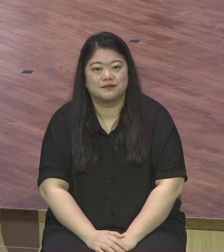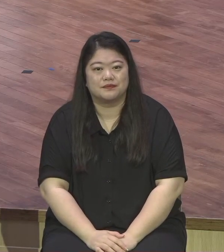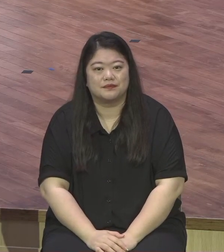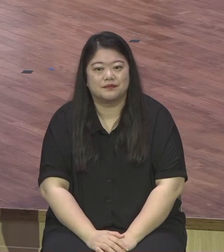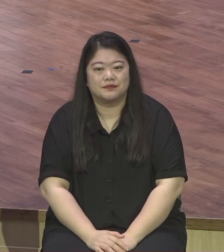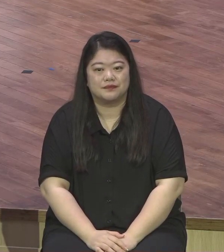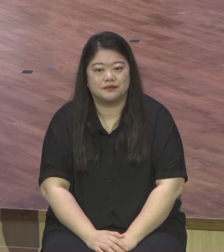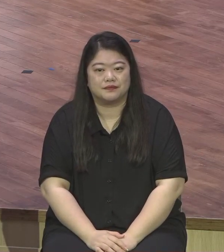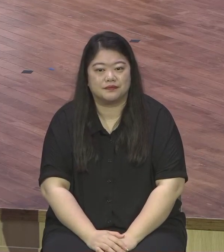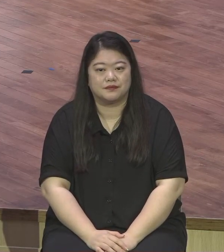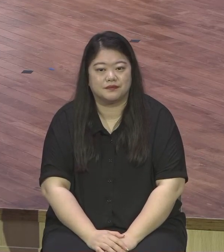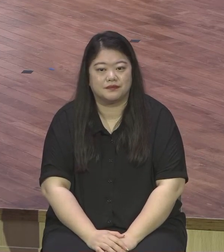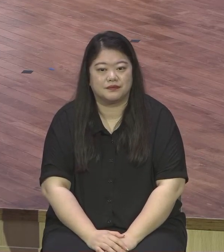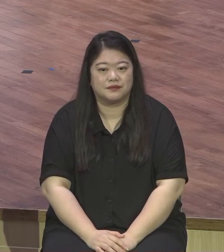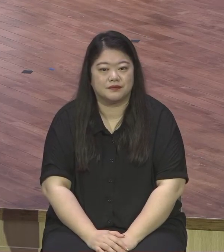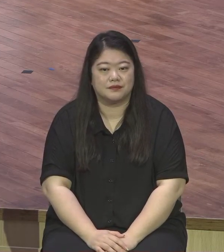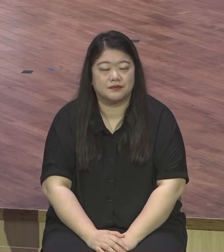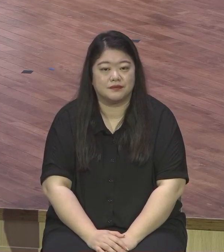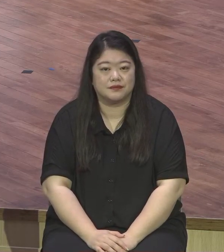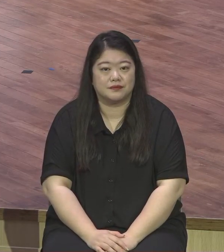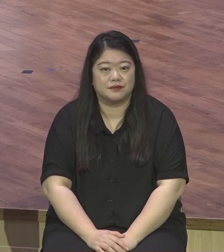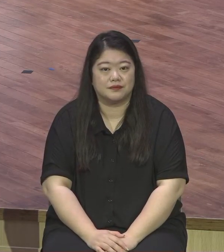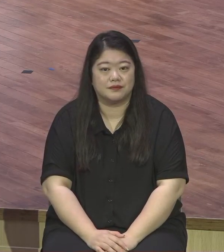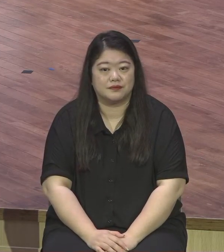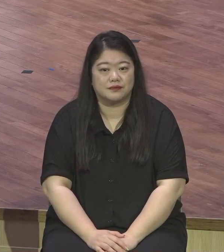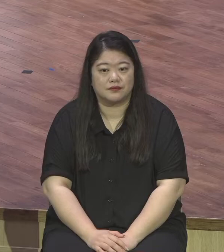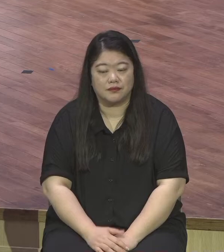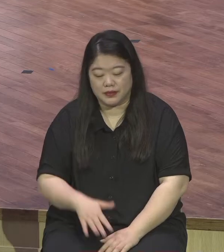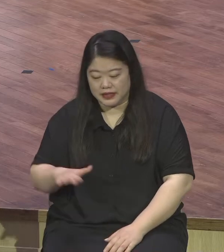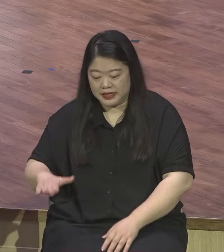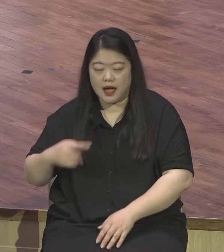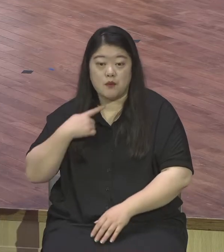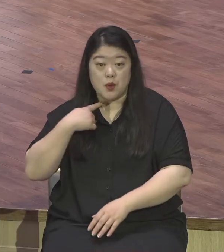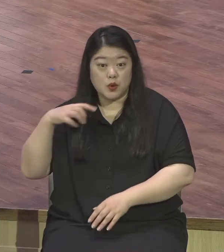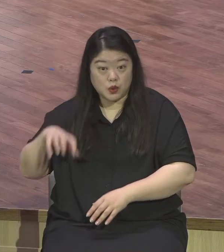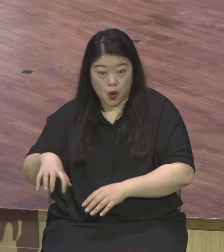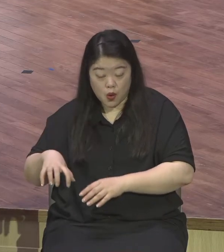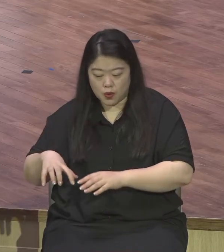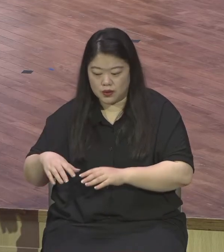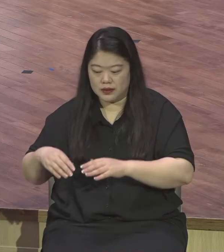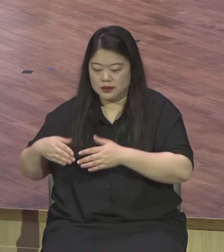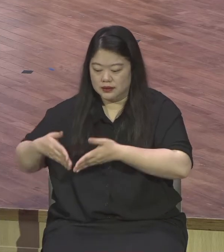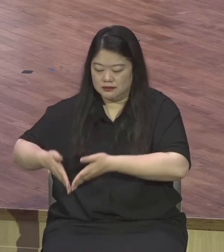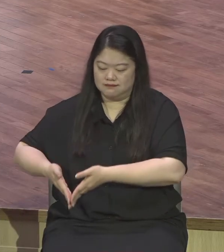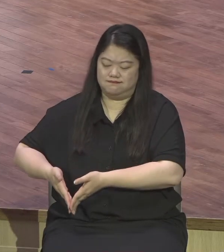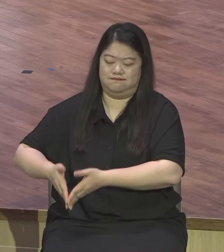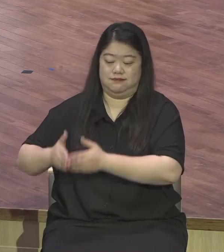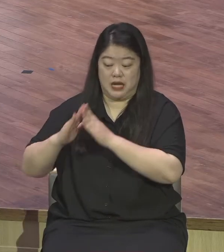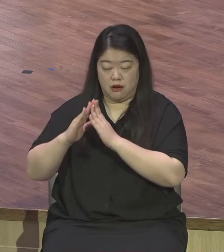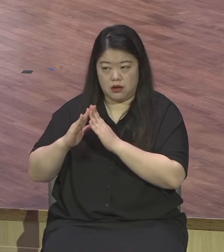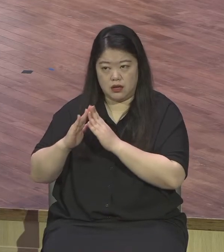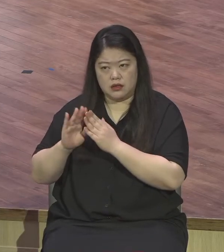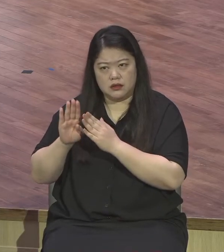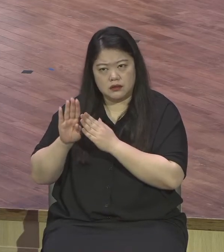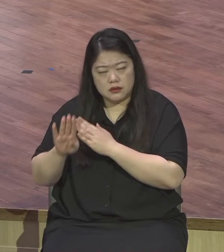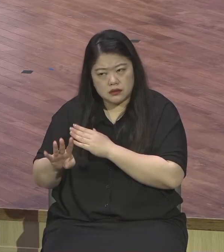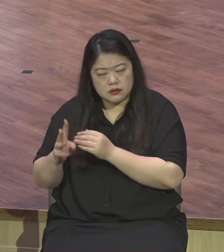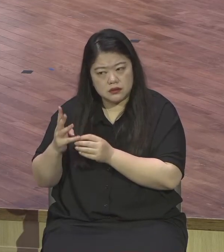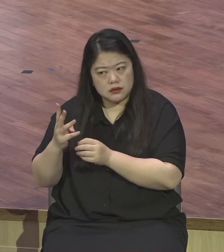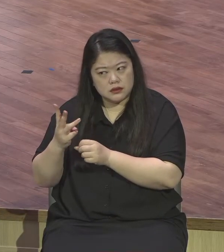건축위원장을 그 당시 맡아서 개척하고 3년 만입니다 목동 지하 상가에 있을 때 그때 우리 온